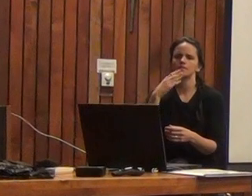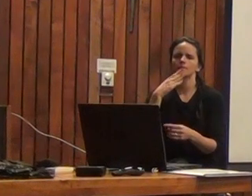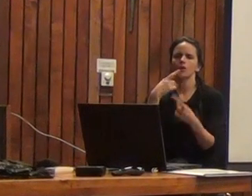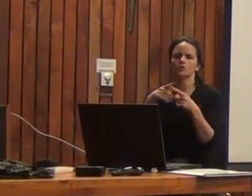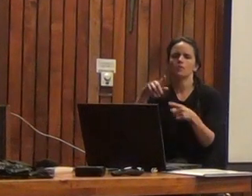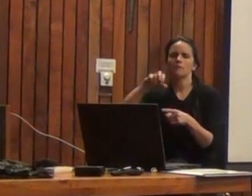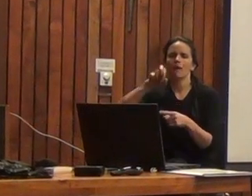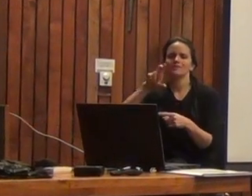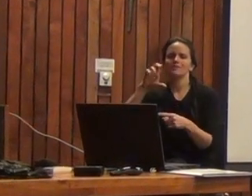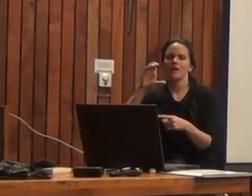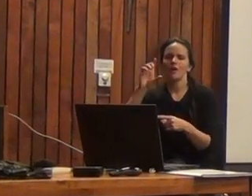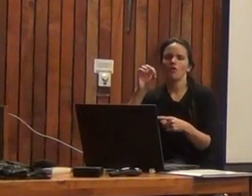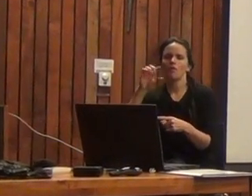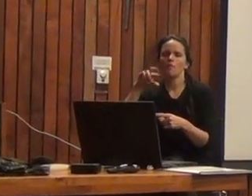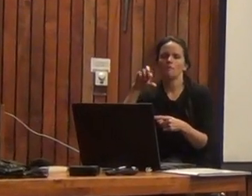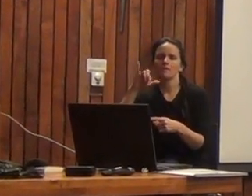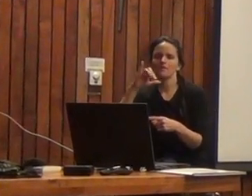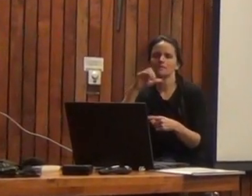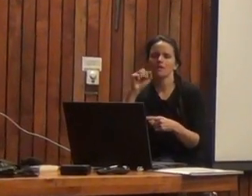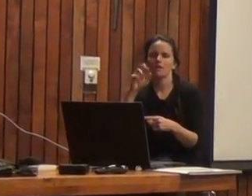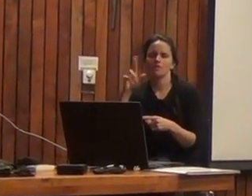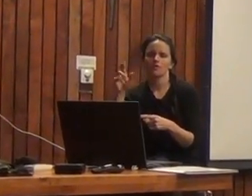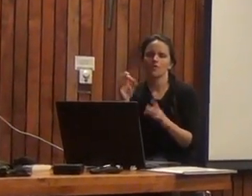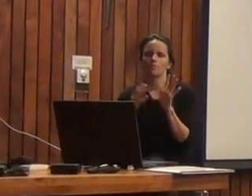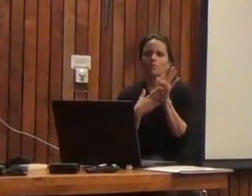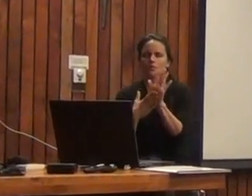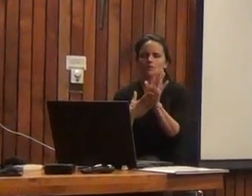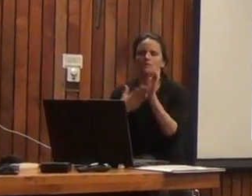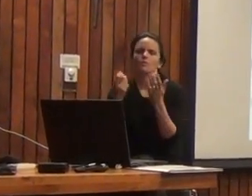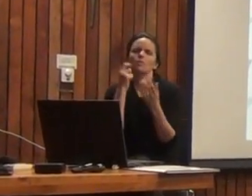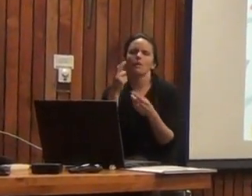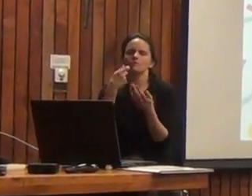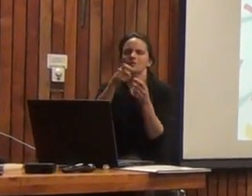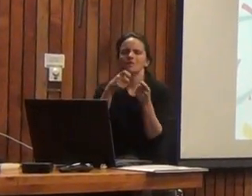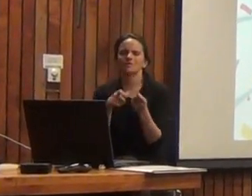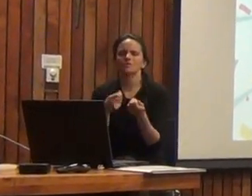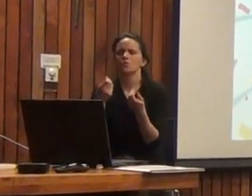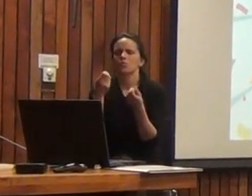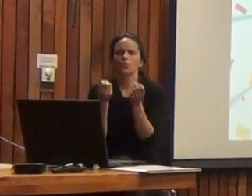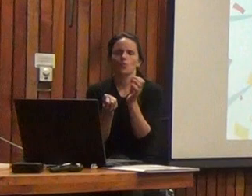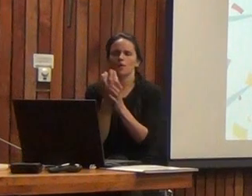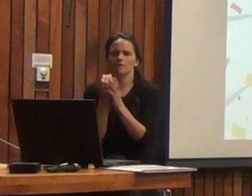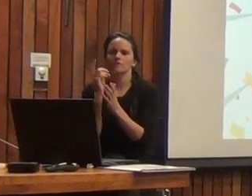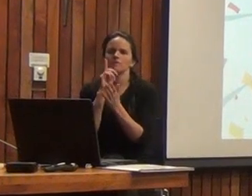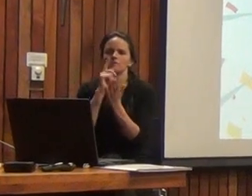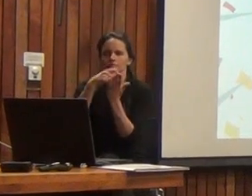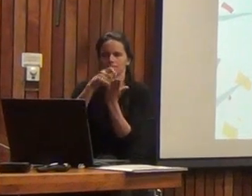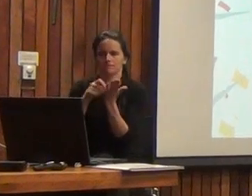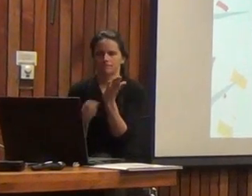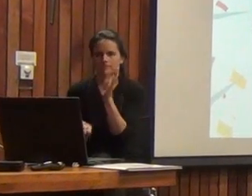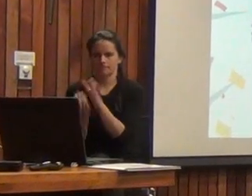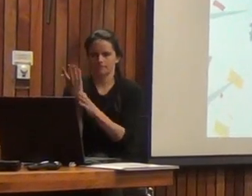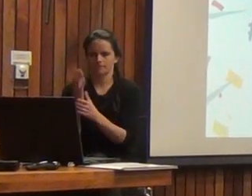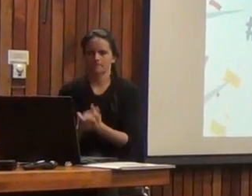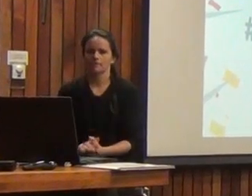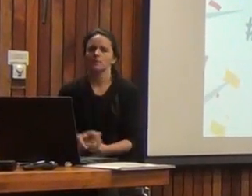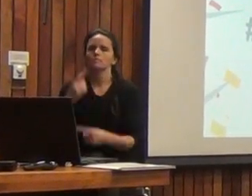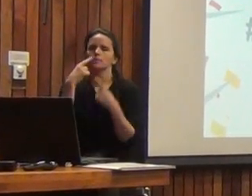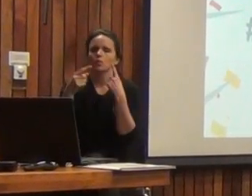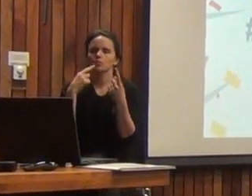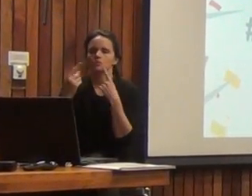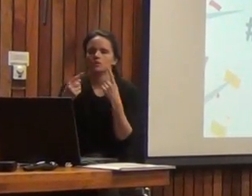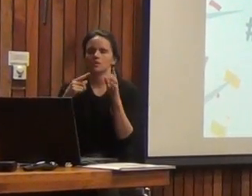Pizarro, también presentará BIS-5 haciendo énfasis en las características nuevas del instrumento. Las preguntas